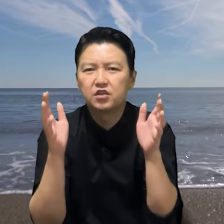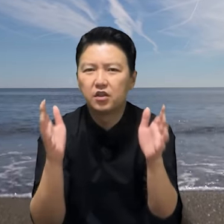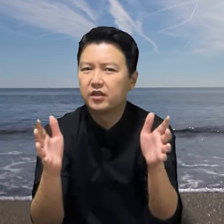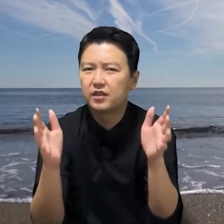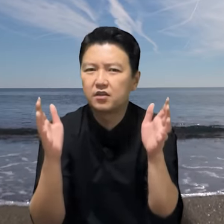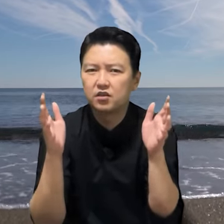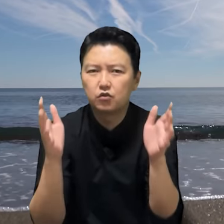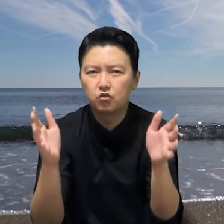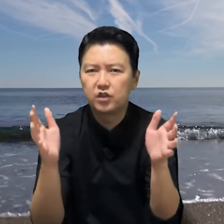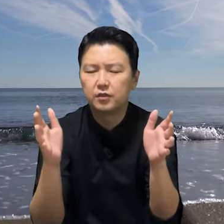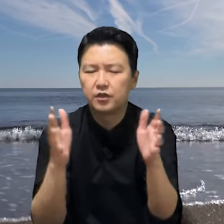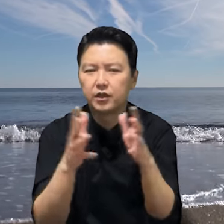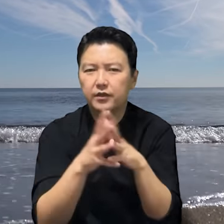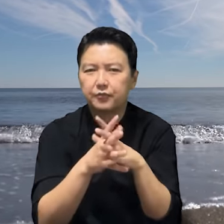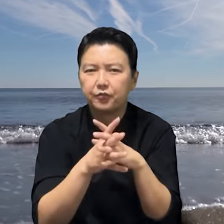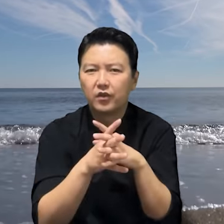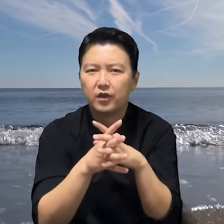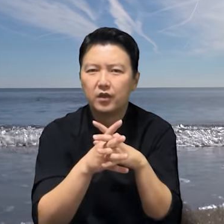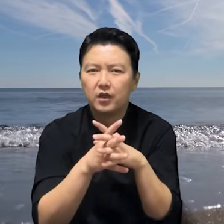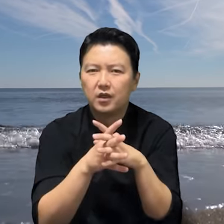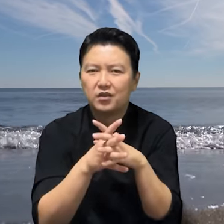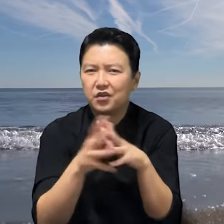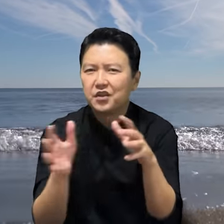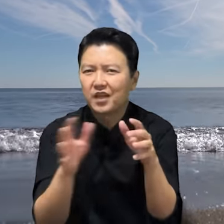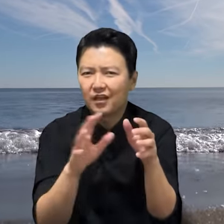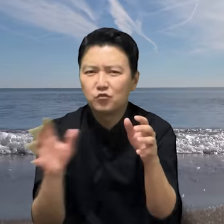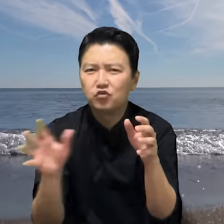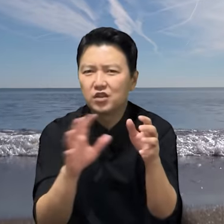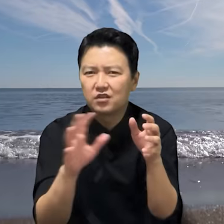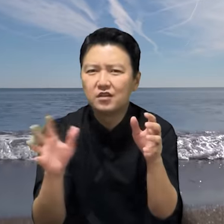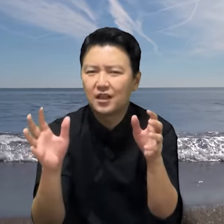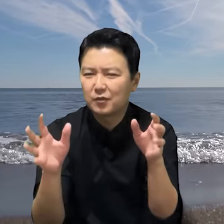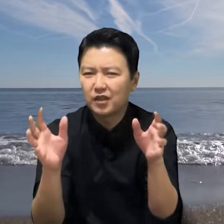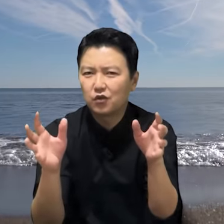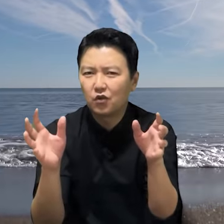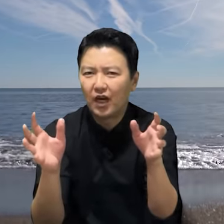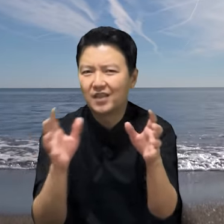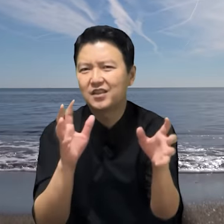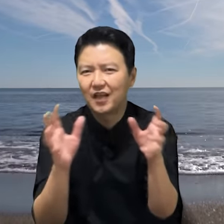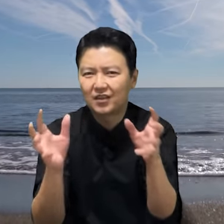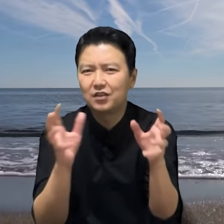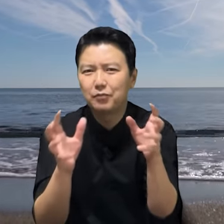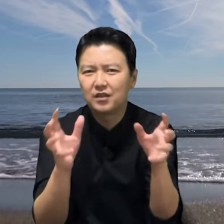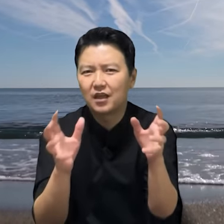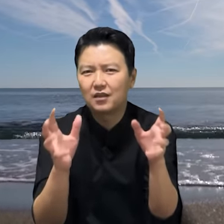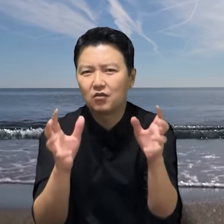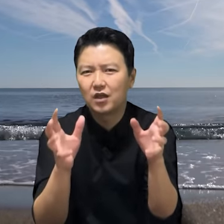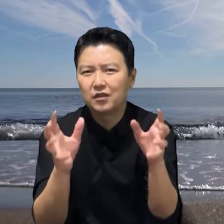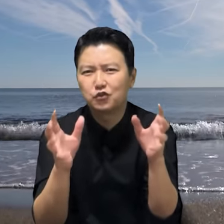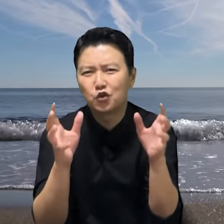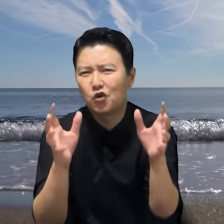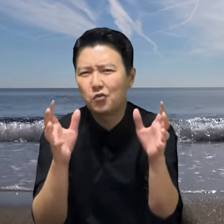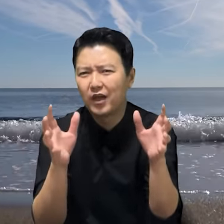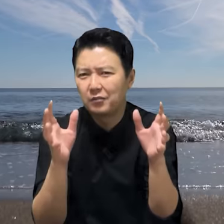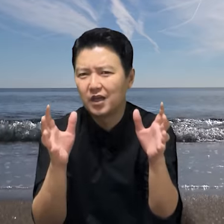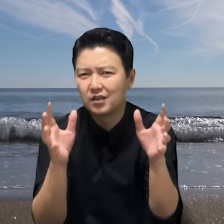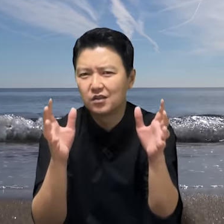절대적인 충성입니다. 전에 사람 죽이기 전까지만 해도 아직 같은 배를 탔다고 하기엔 좀 애매한게